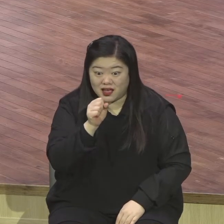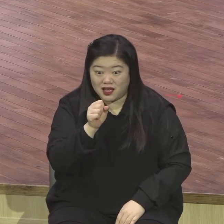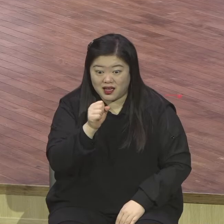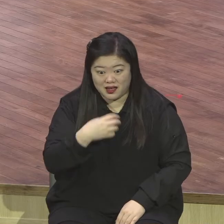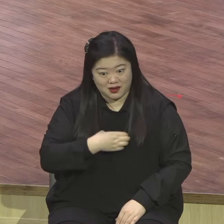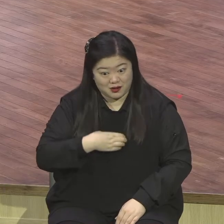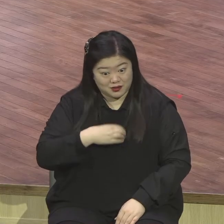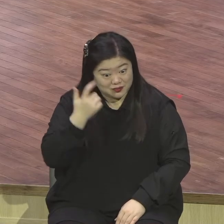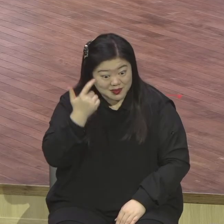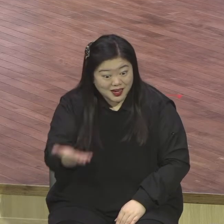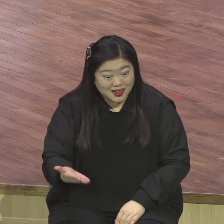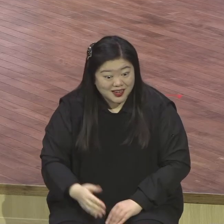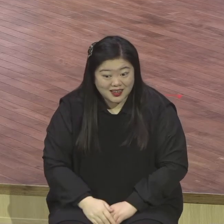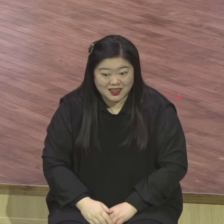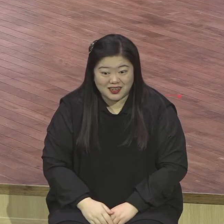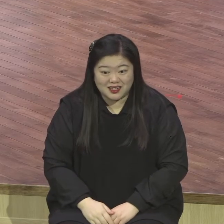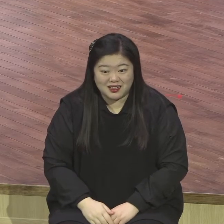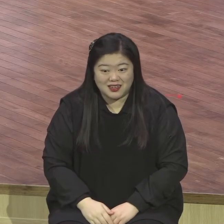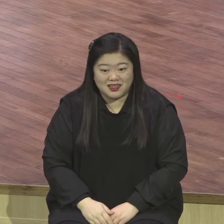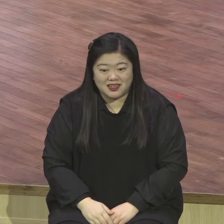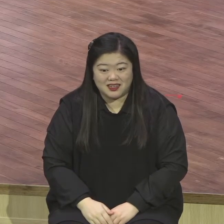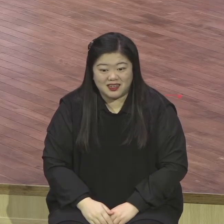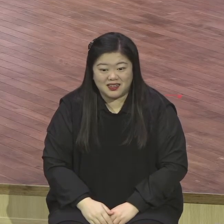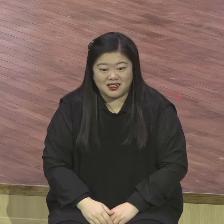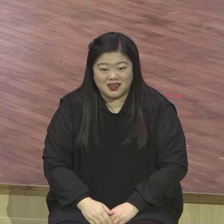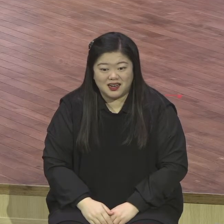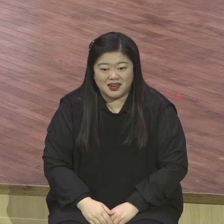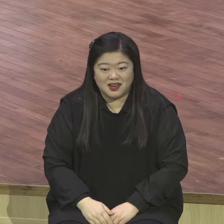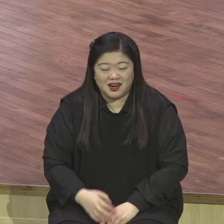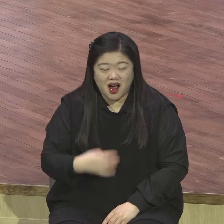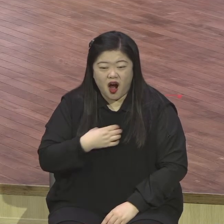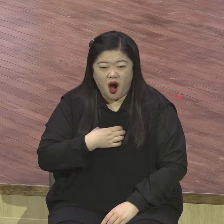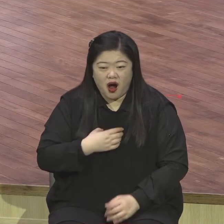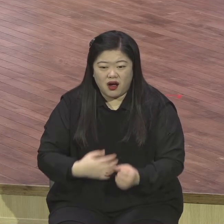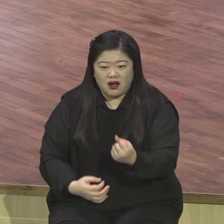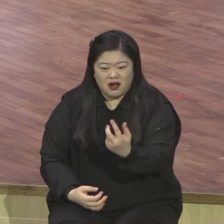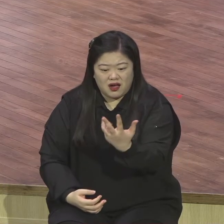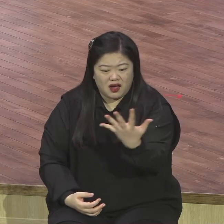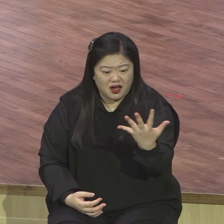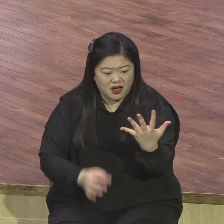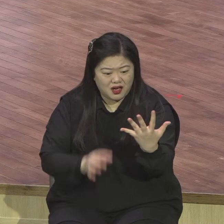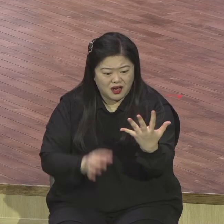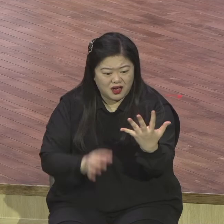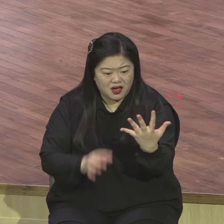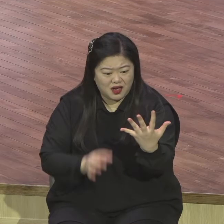그런 문제 앞에 그 풍랑 앞에 두려워 떨고 있지는 않는가